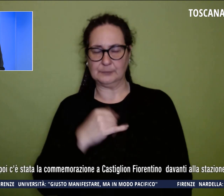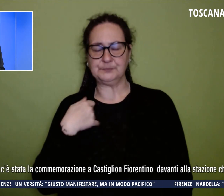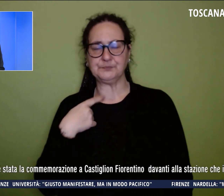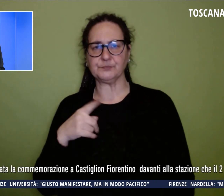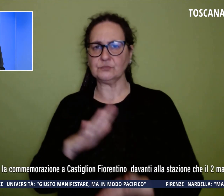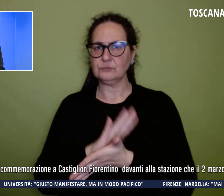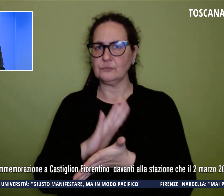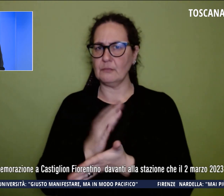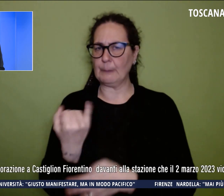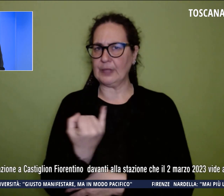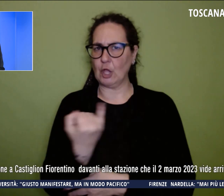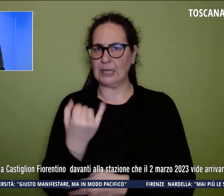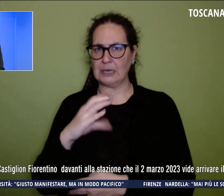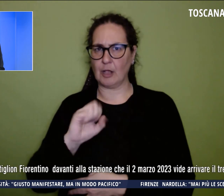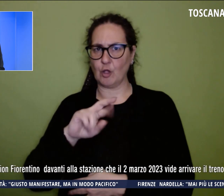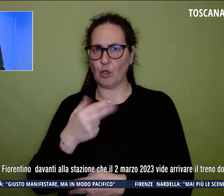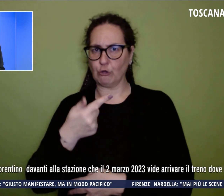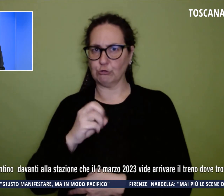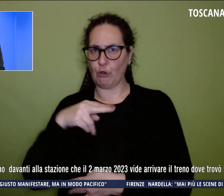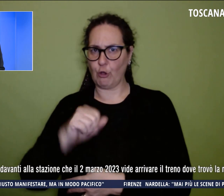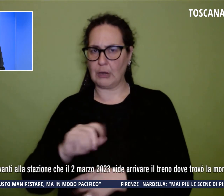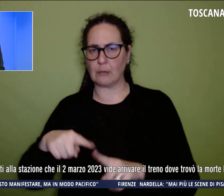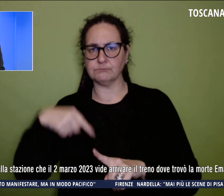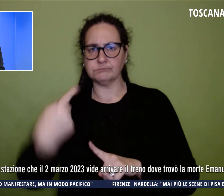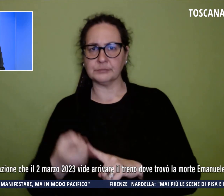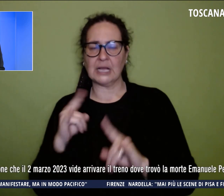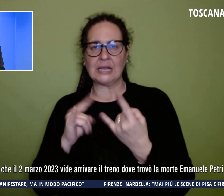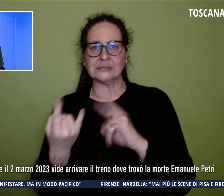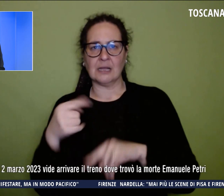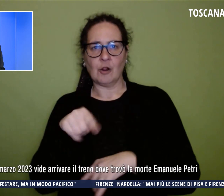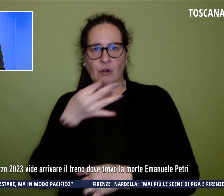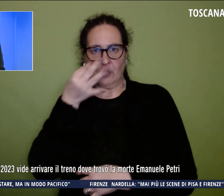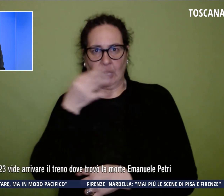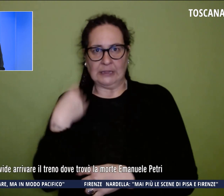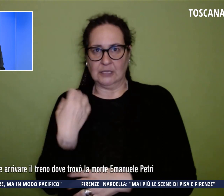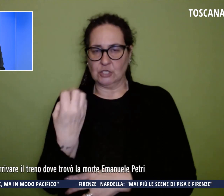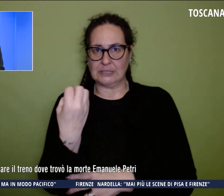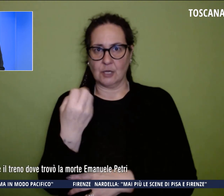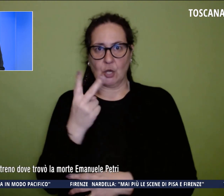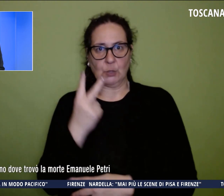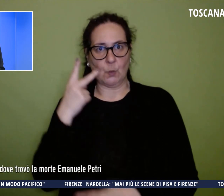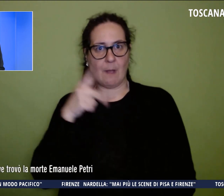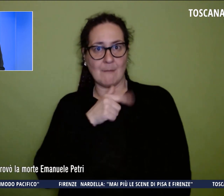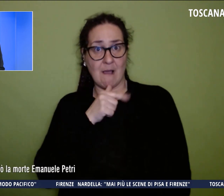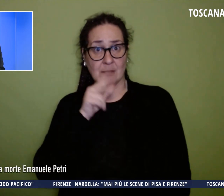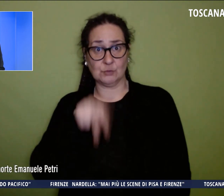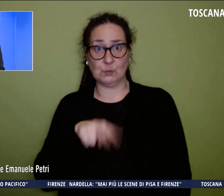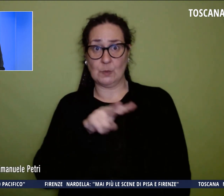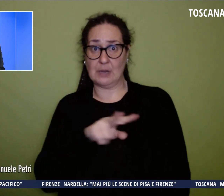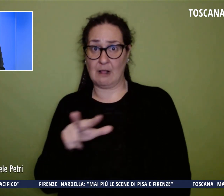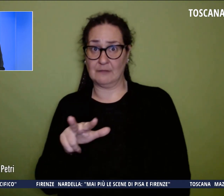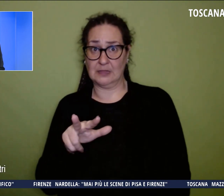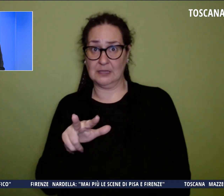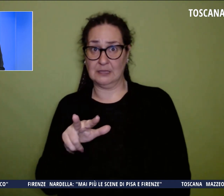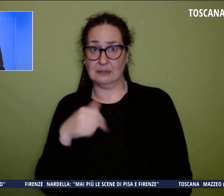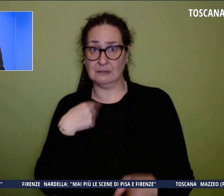poi c'è stata la commemorazione a Castiglion Fiorentino, davanti alla stazione che il 2 marzo 2023 vide arrivare il treno